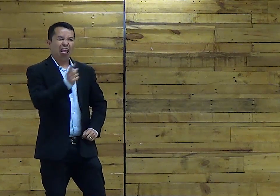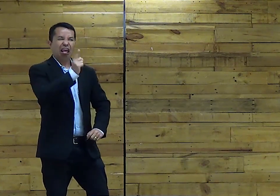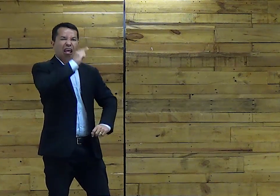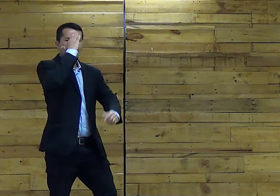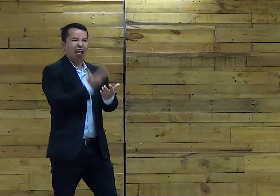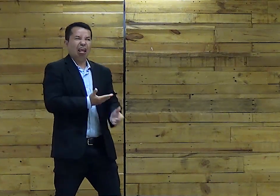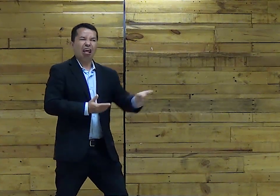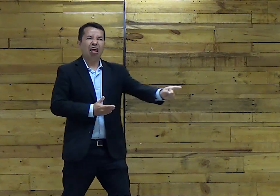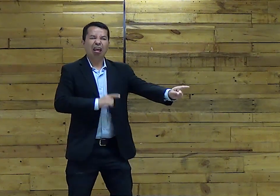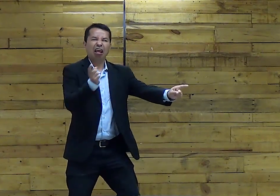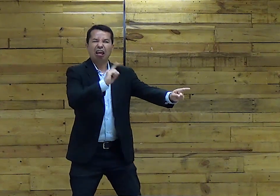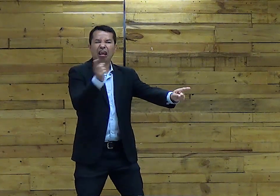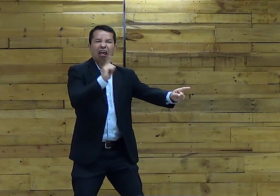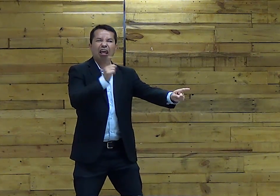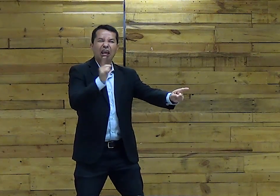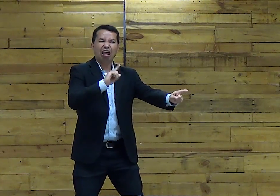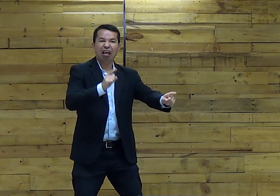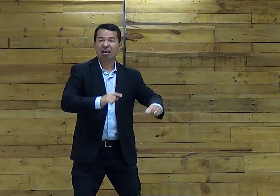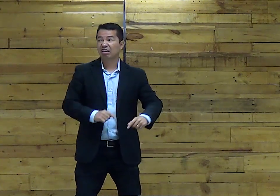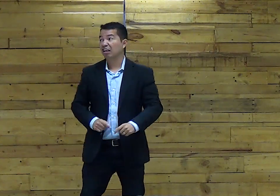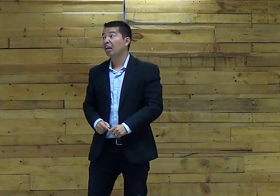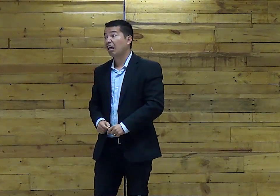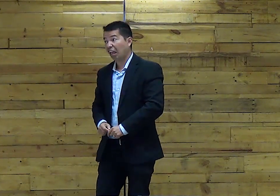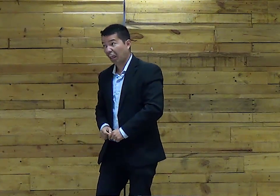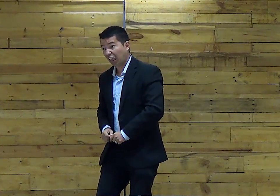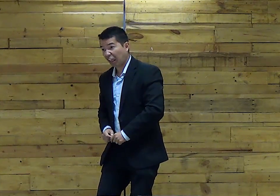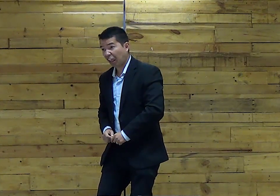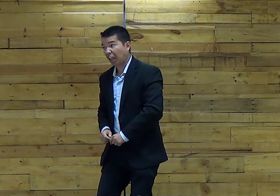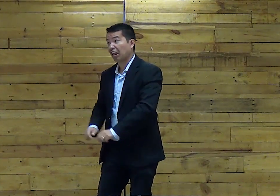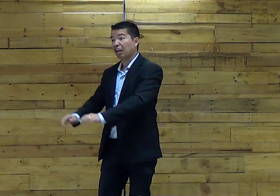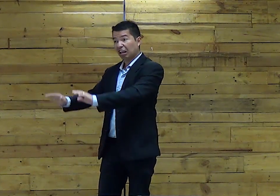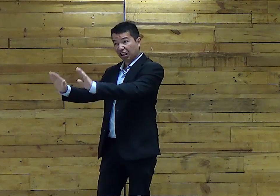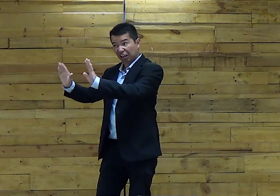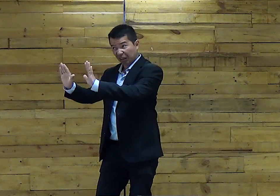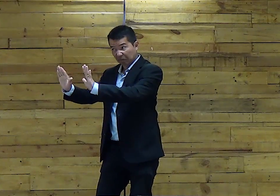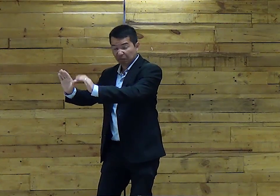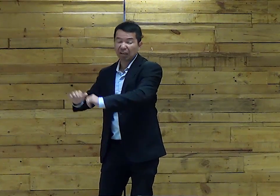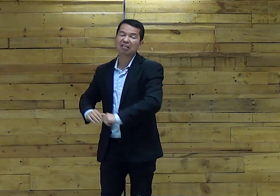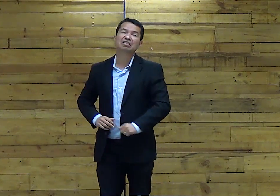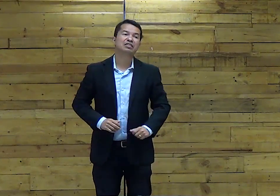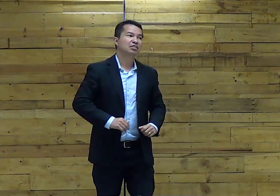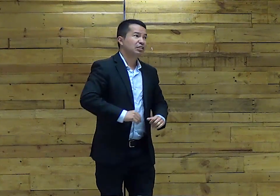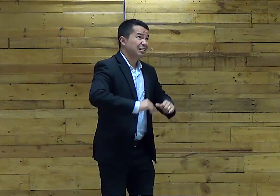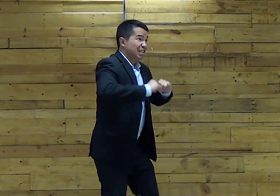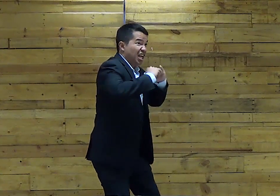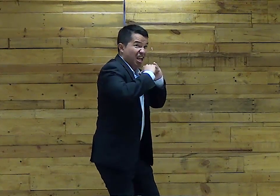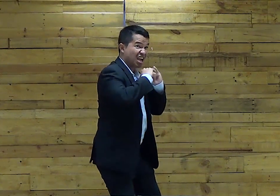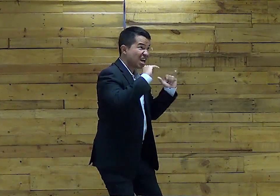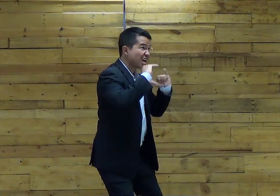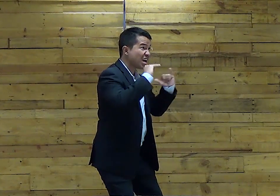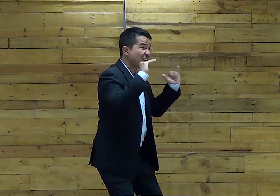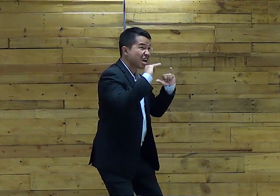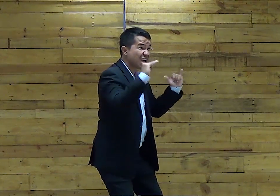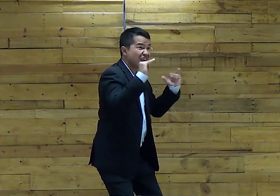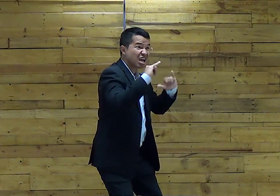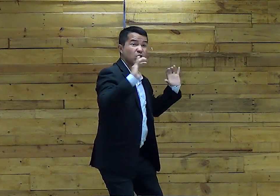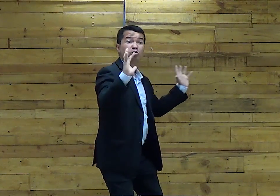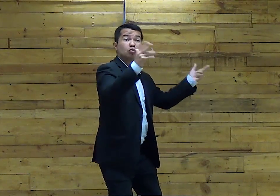que não é verdade Não consigo acreditar Nisso Moisés Então Diz Ok Tudo